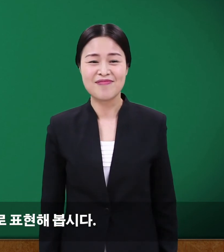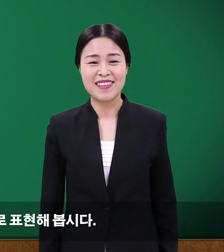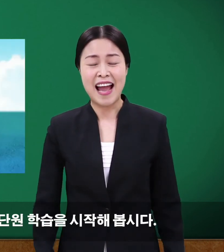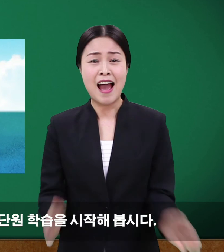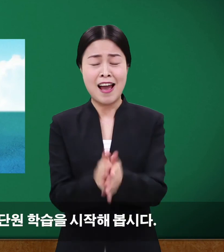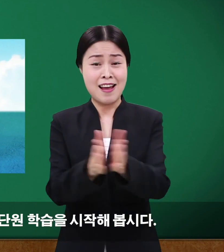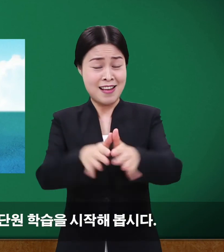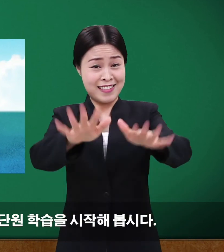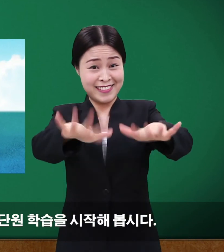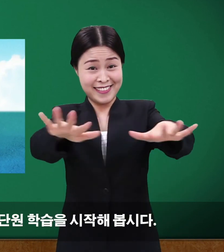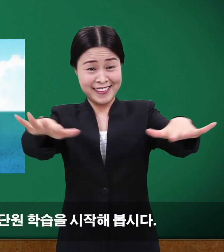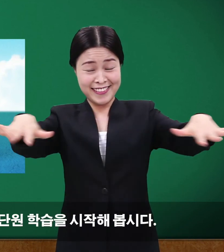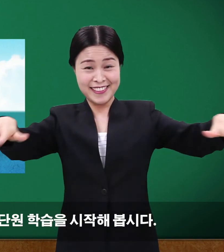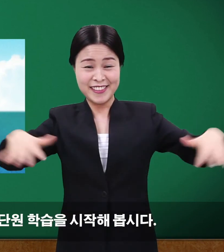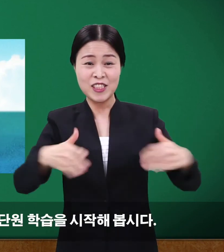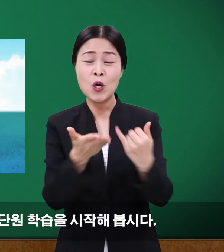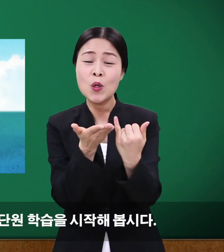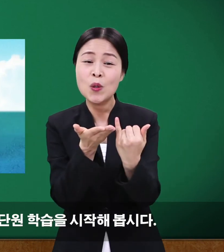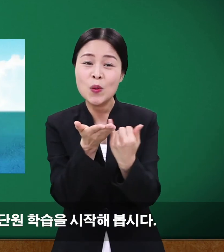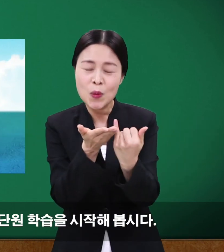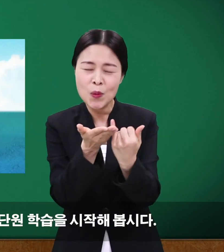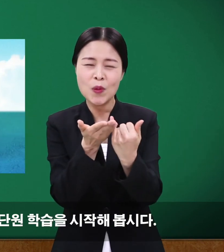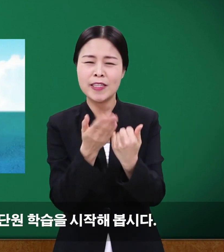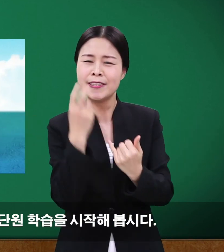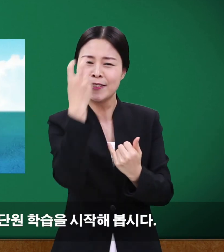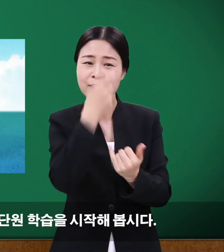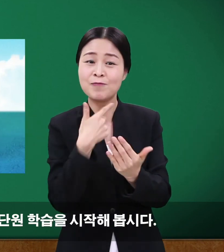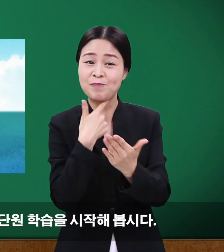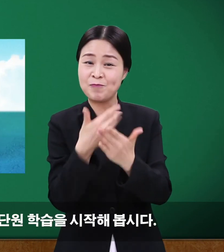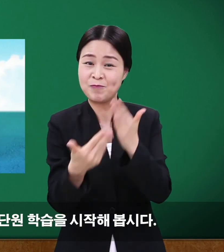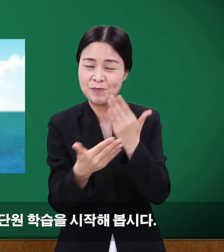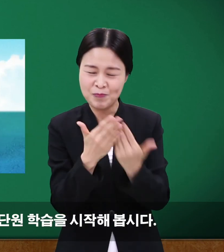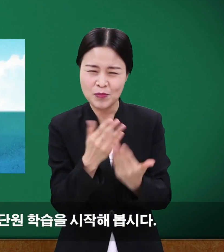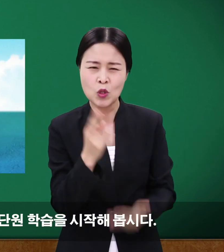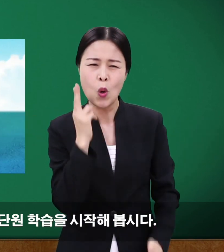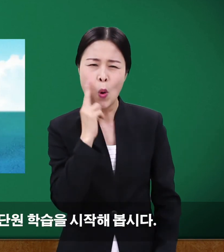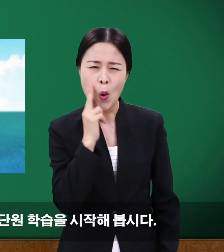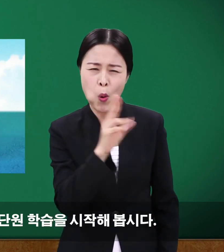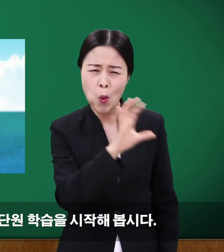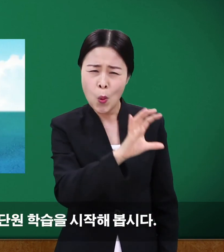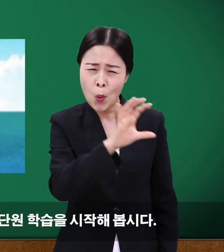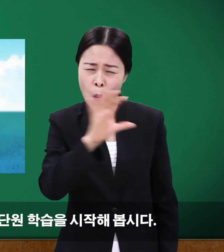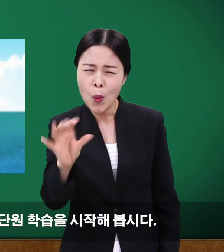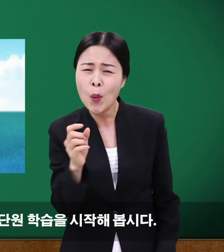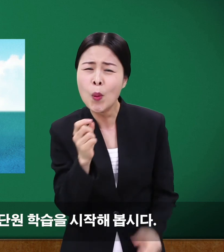자 그럼 독도탐험 디오라마 단원 학습을 시작해 봅시다.